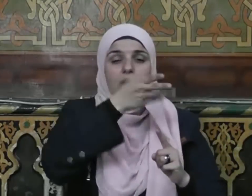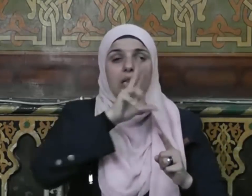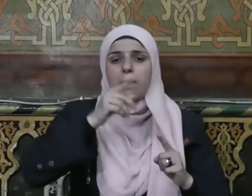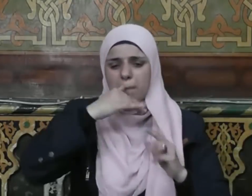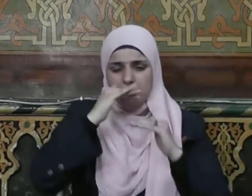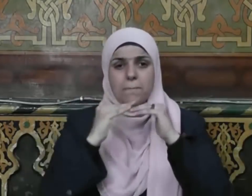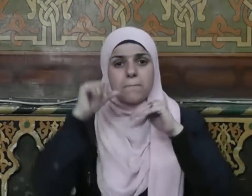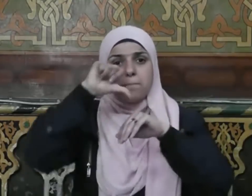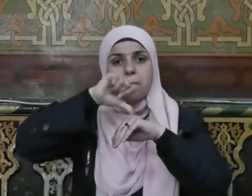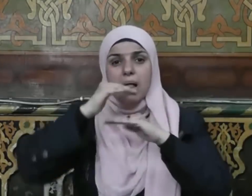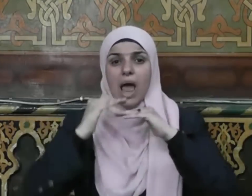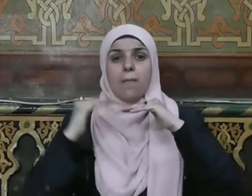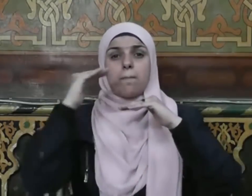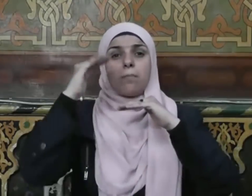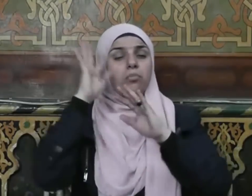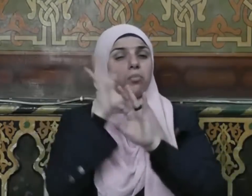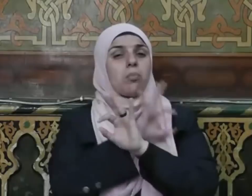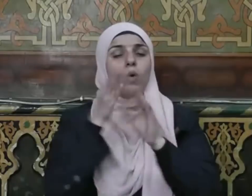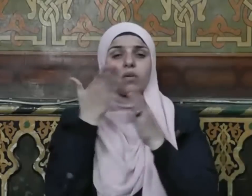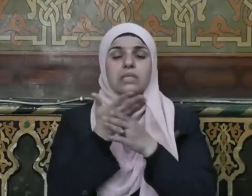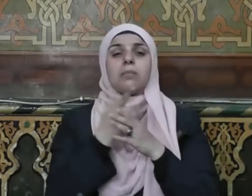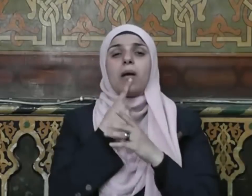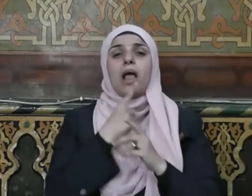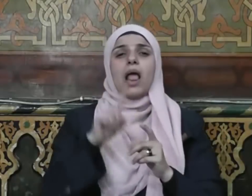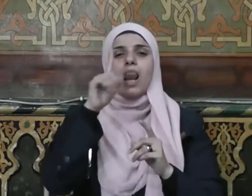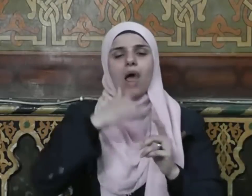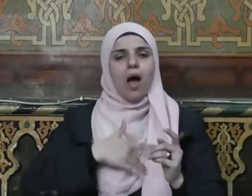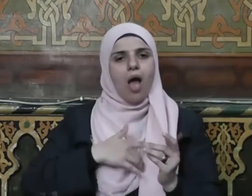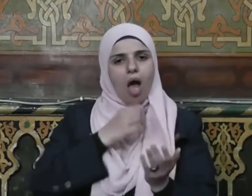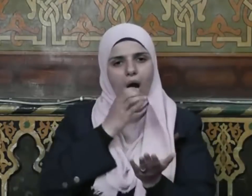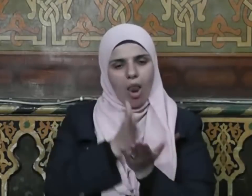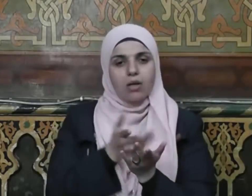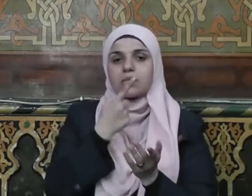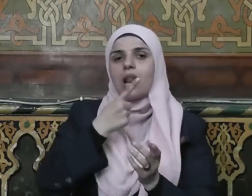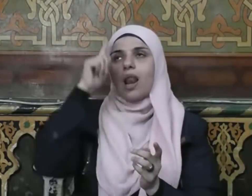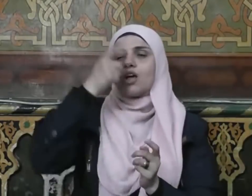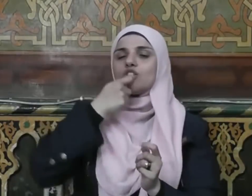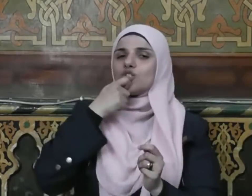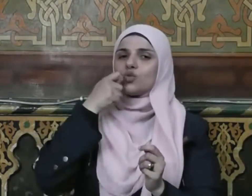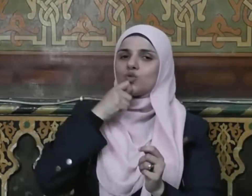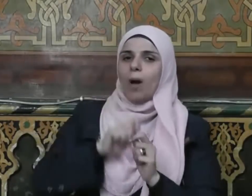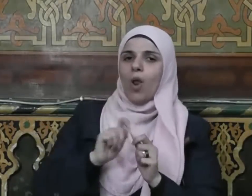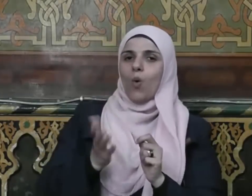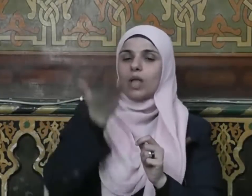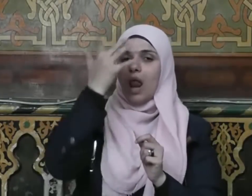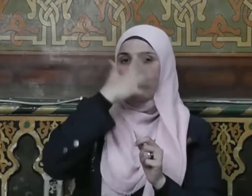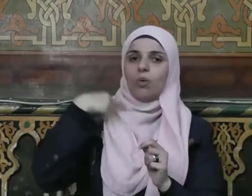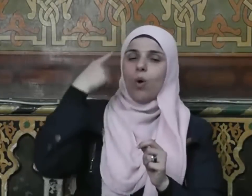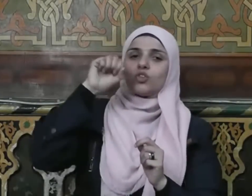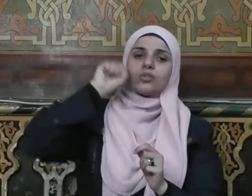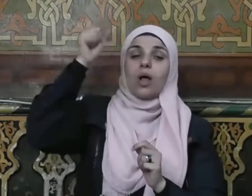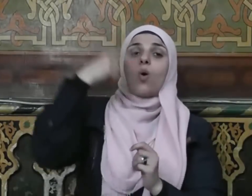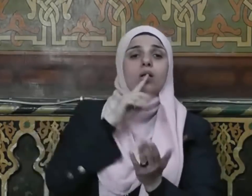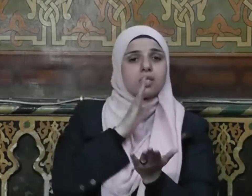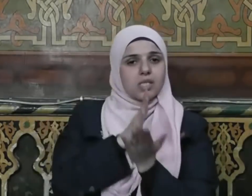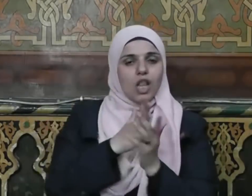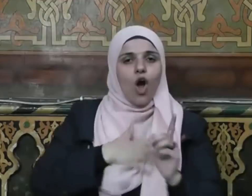العالية والمكانة السامية إلا بإخلاصهم لله عز وجل وصدق محبتهم